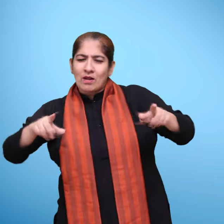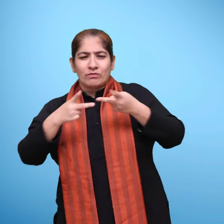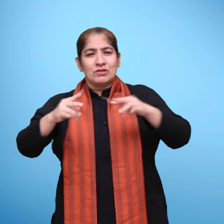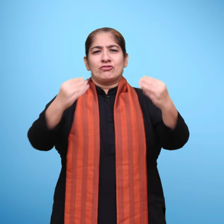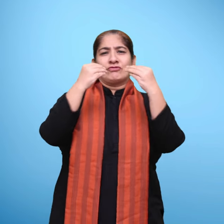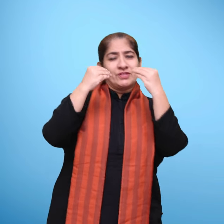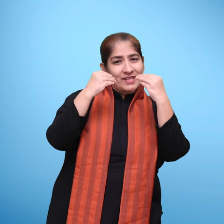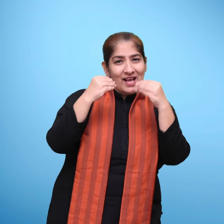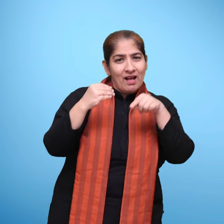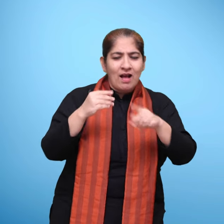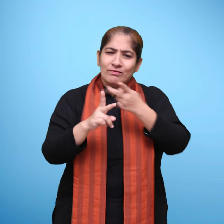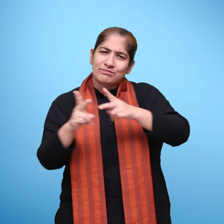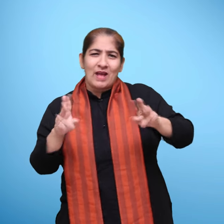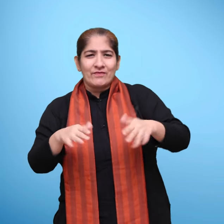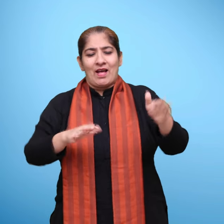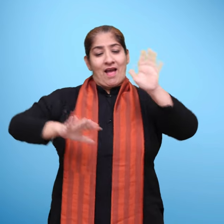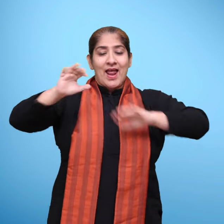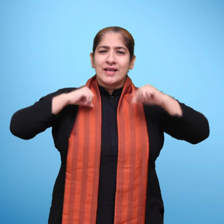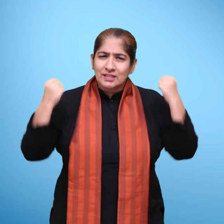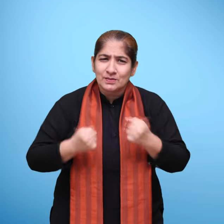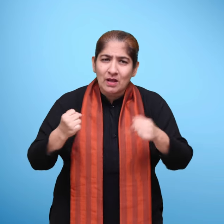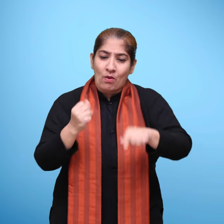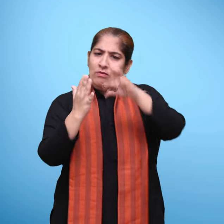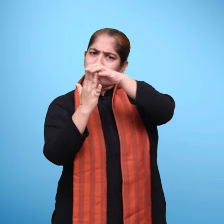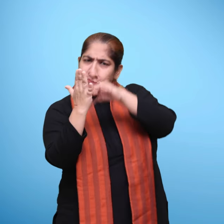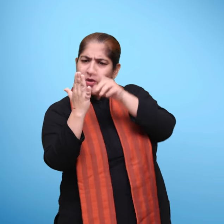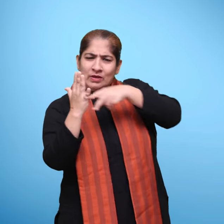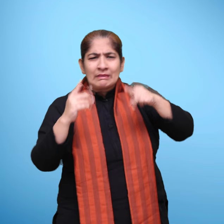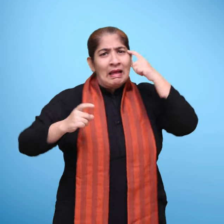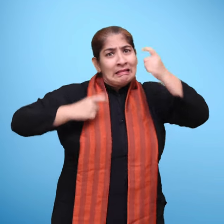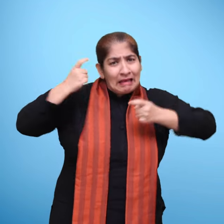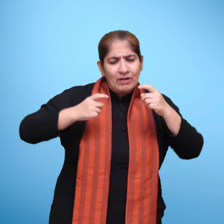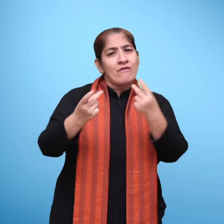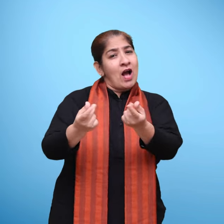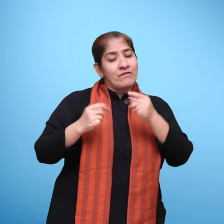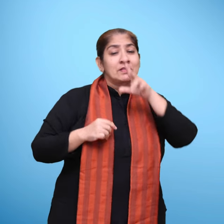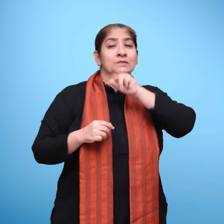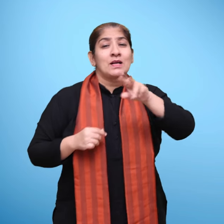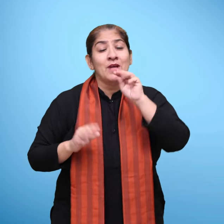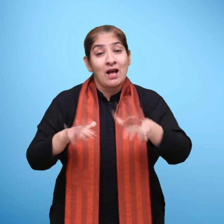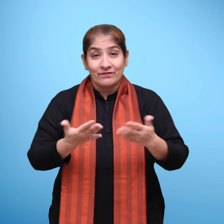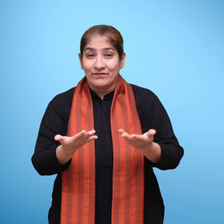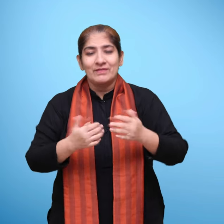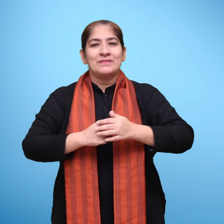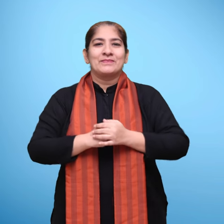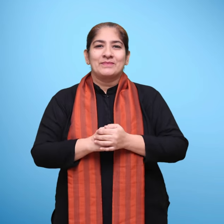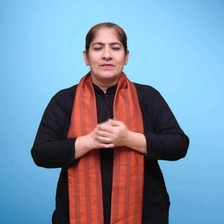आओ बूझें पहली और जटपट कहिए भी है उदाहरन के लिए अप्पू के अप्पा